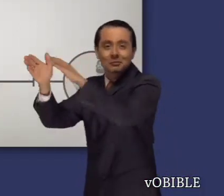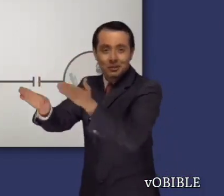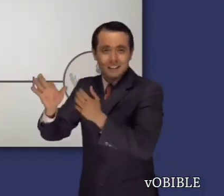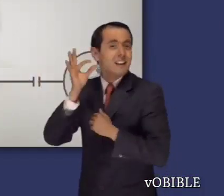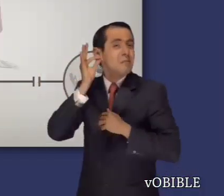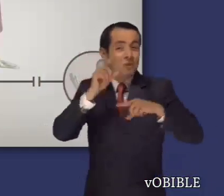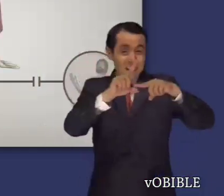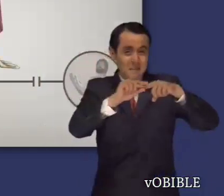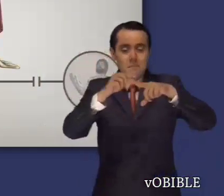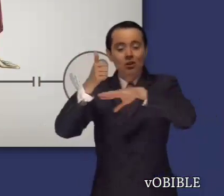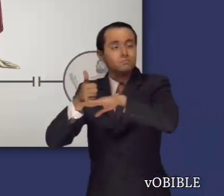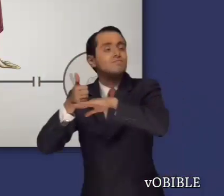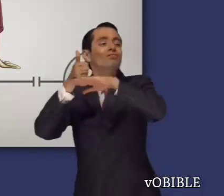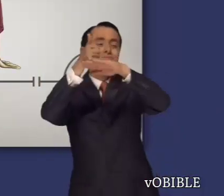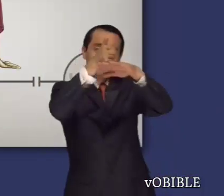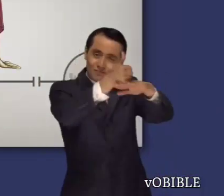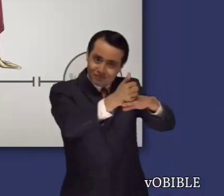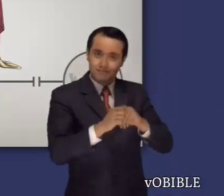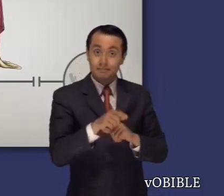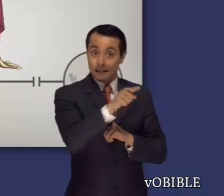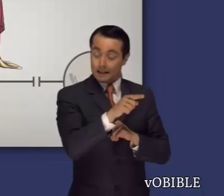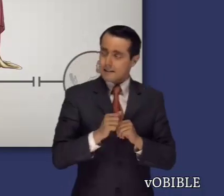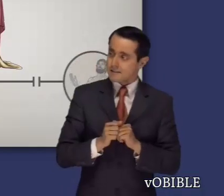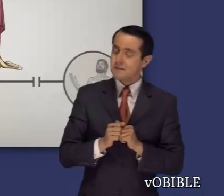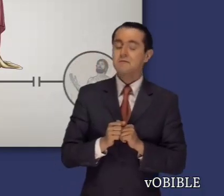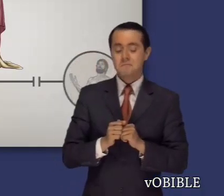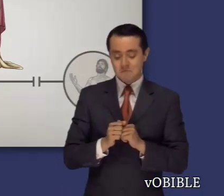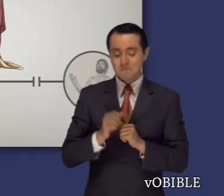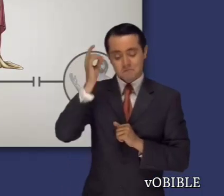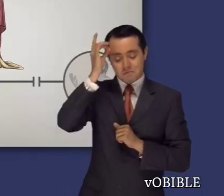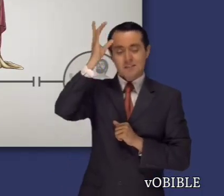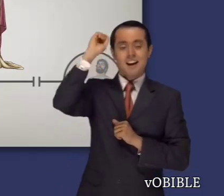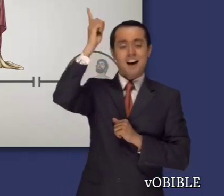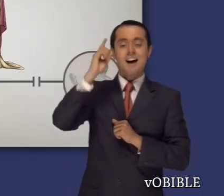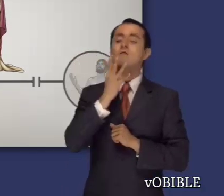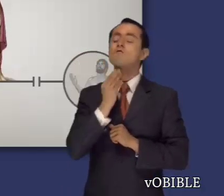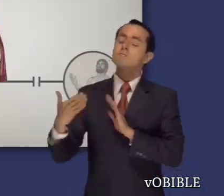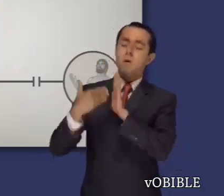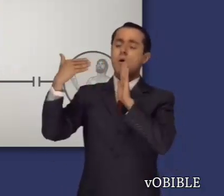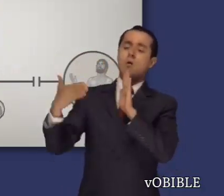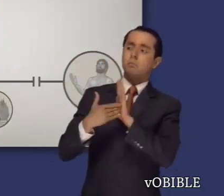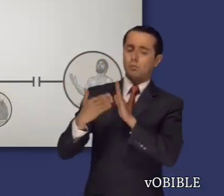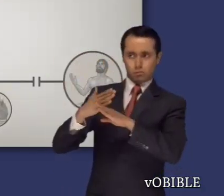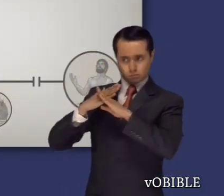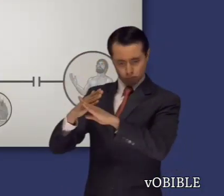Los capítulos 8 a 10 cuentan que Mardoqueo recibió el puesto de primer ministro que ocupaba a Amán.